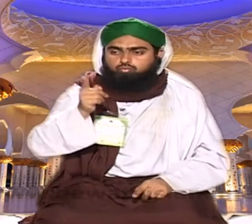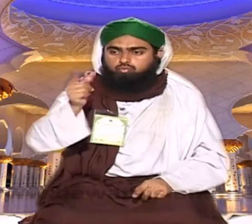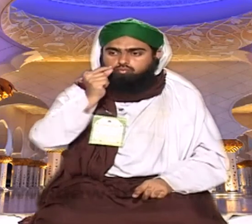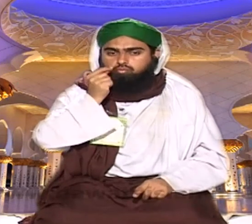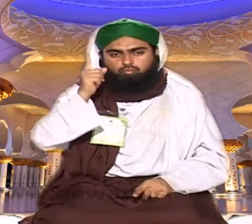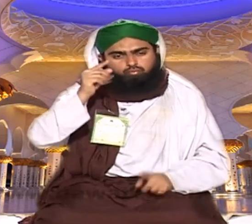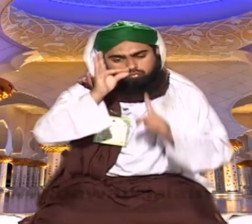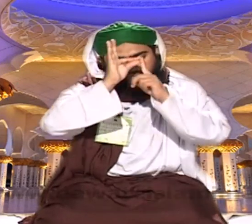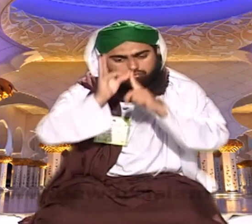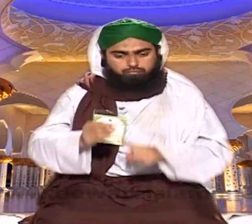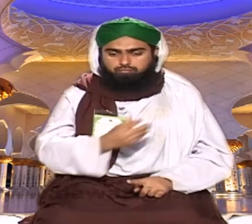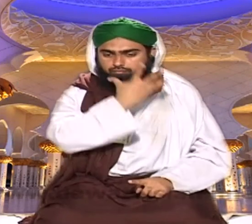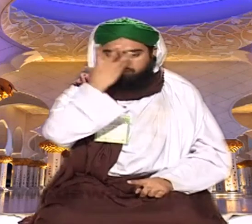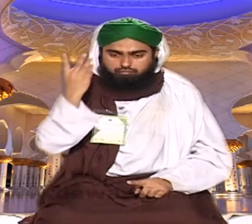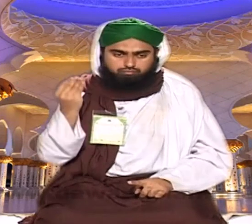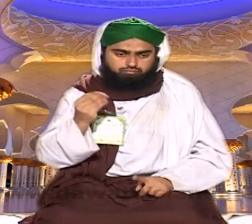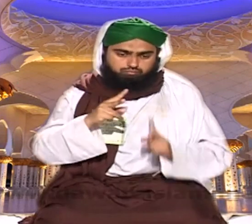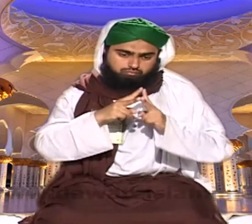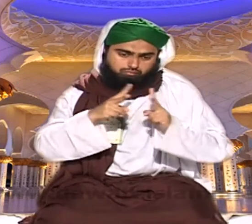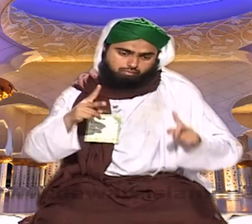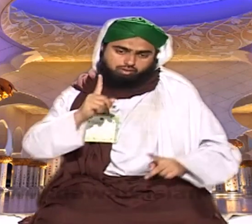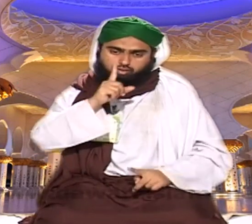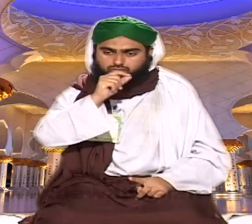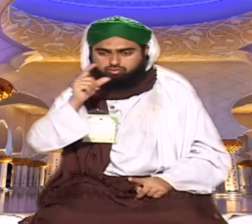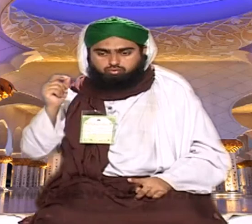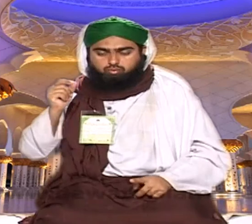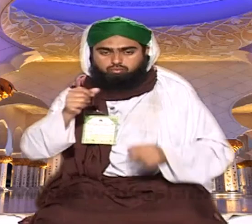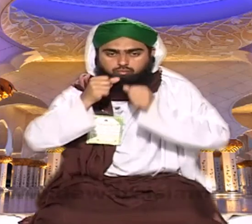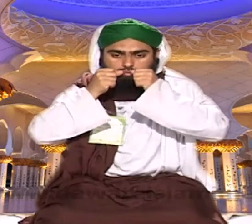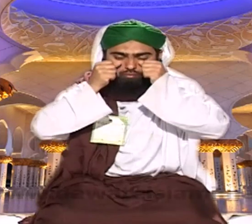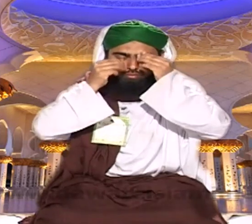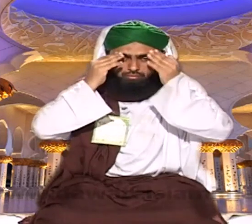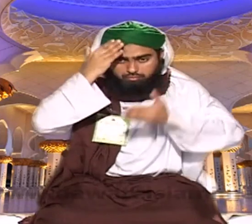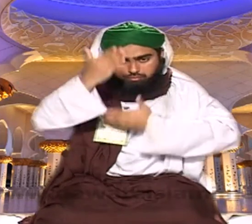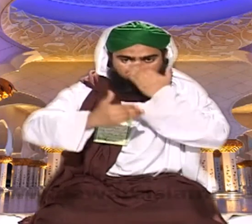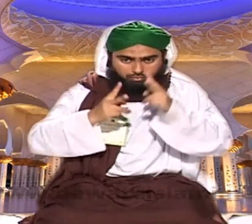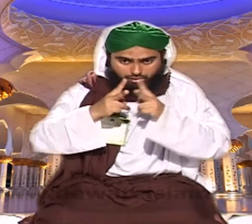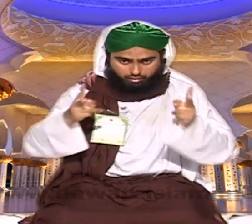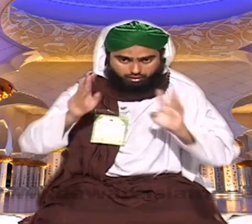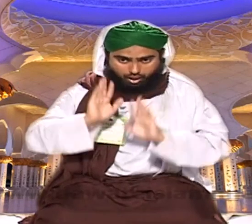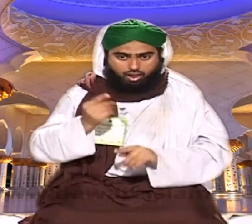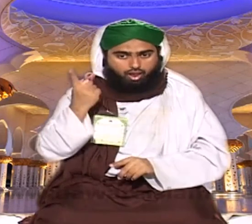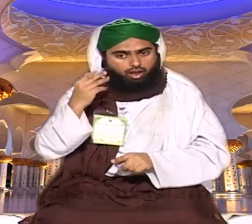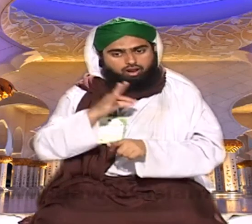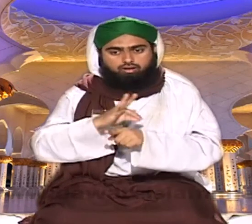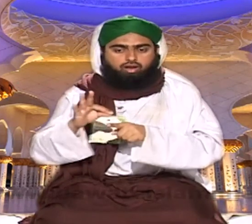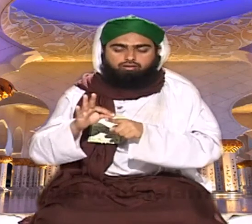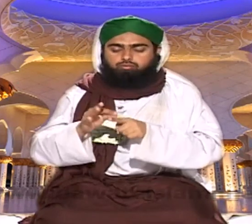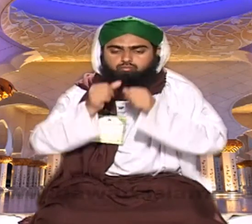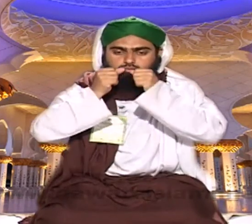سرکار پر درود و سلام پیش کرتا ہے لیکن کل تُو درود شریف پڑھنا بھول گیا تھا آنکھ